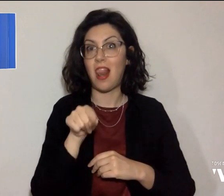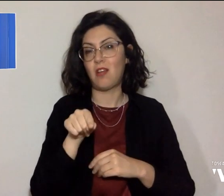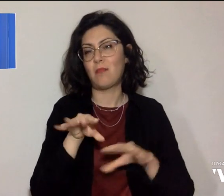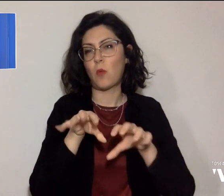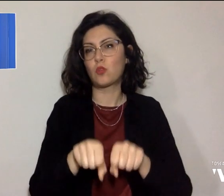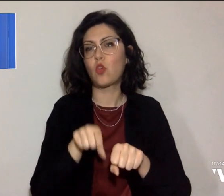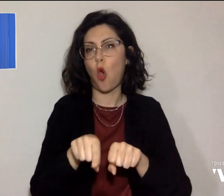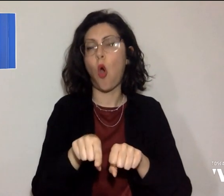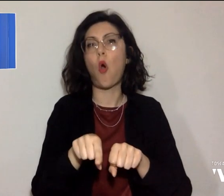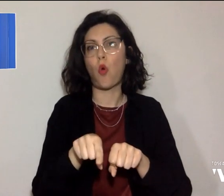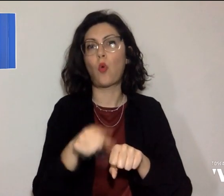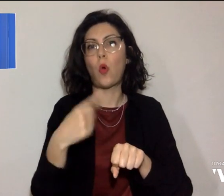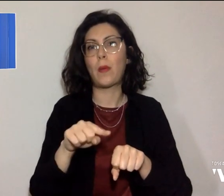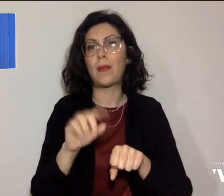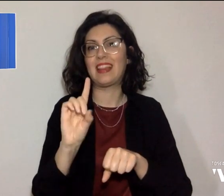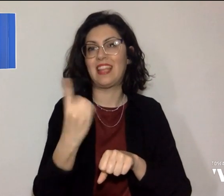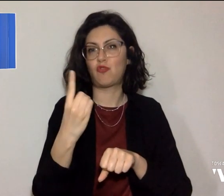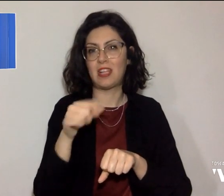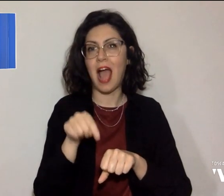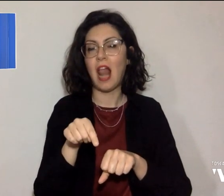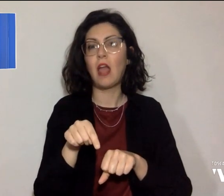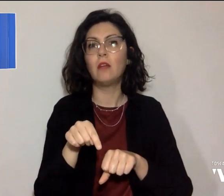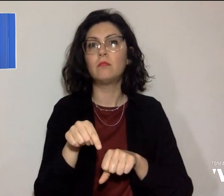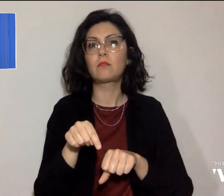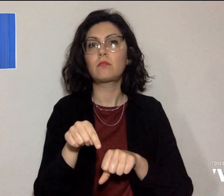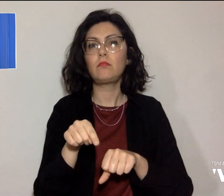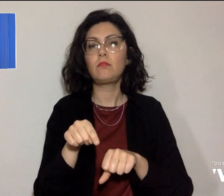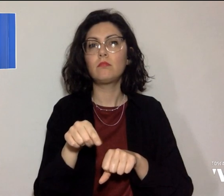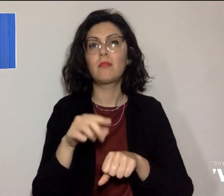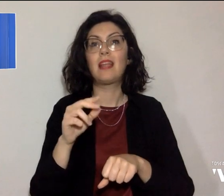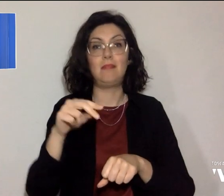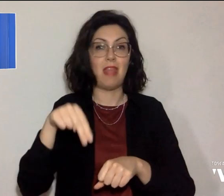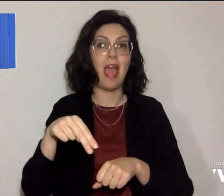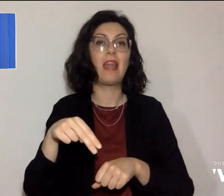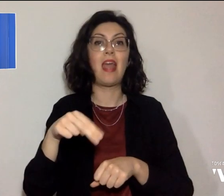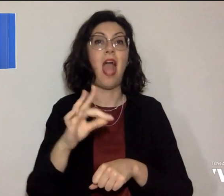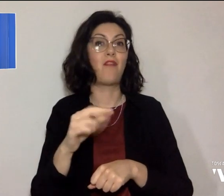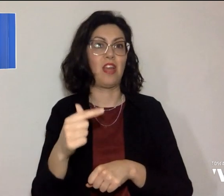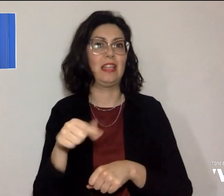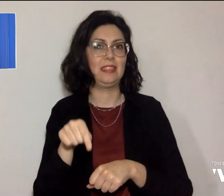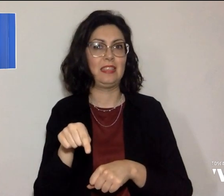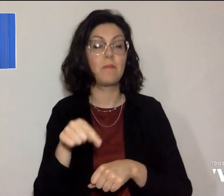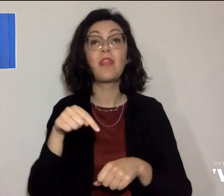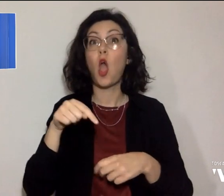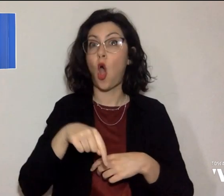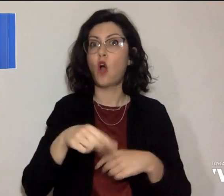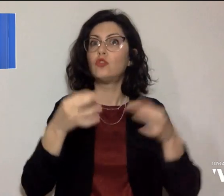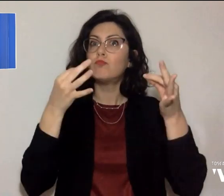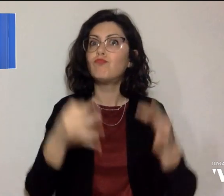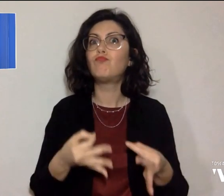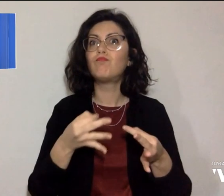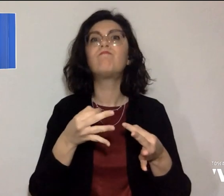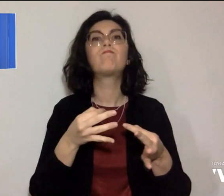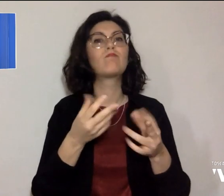riproduzioni digitali degli NFT e oggi a decidere di non rinnovare